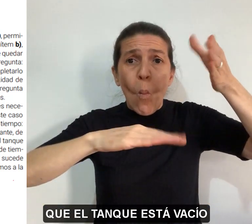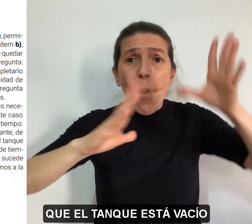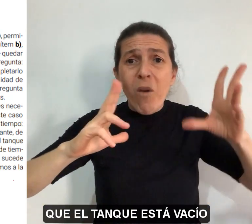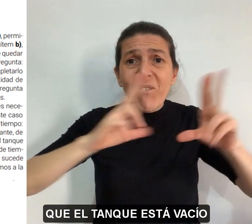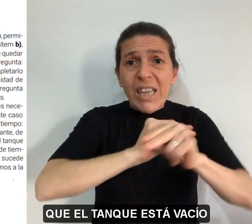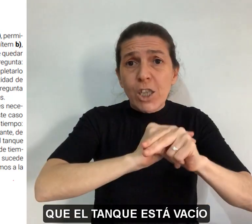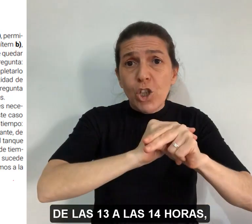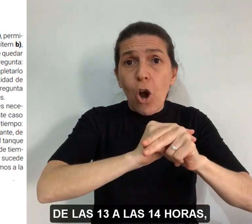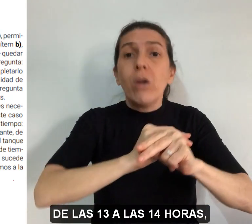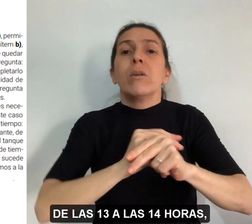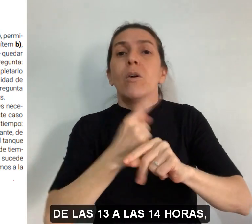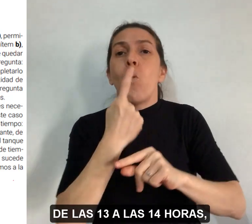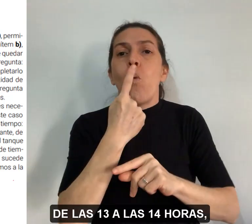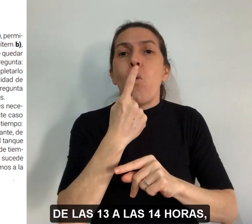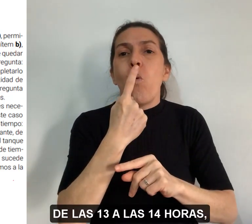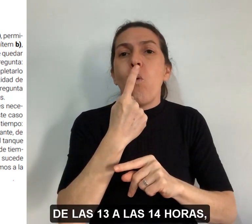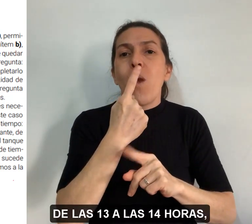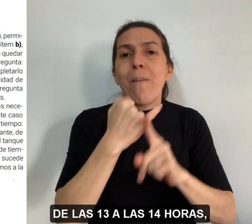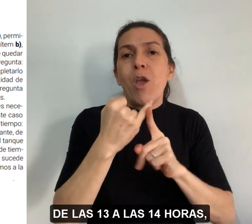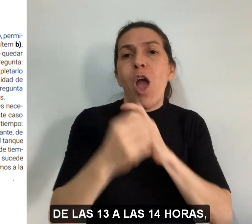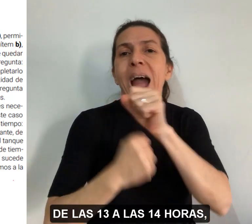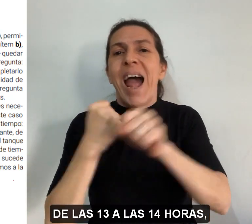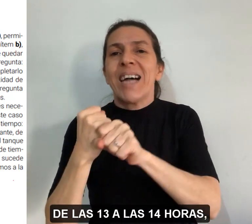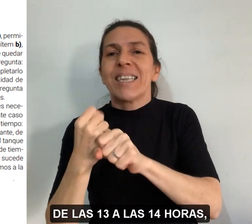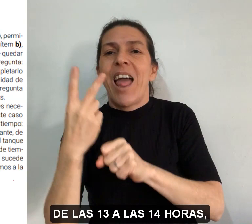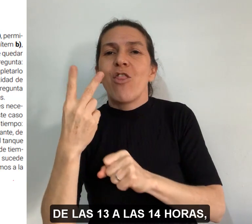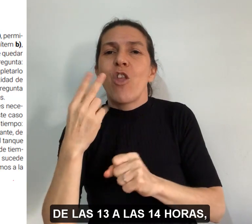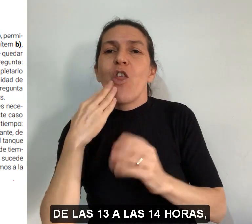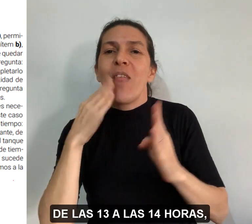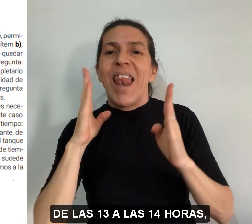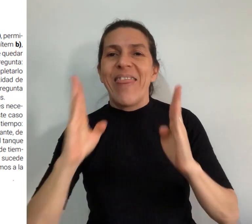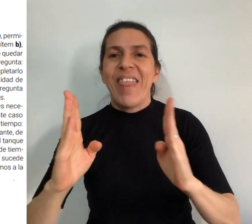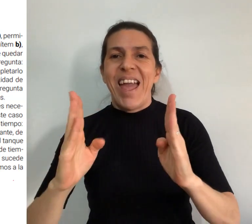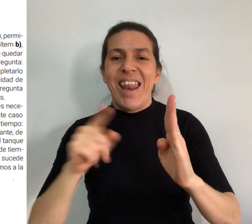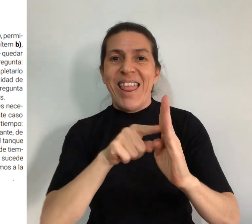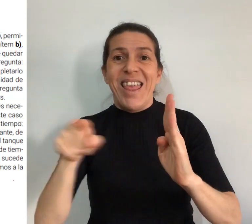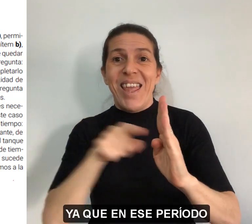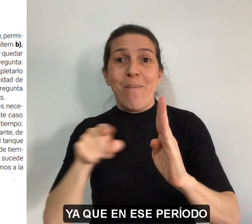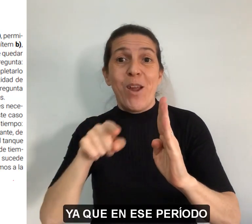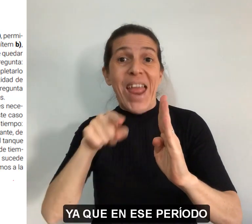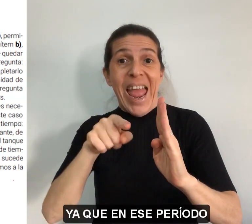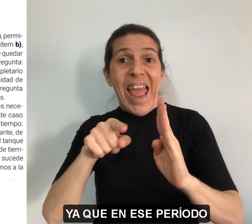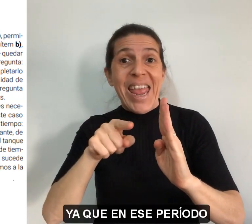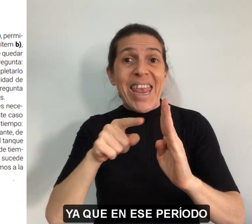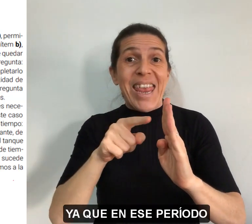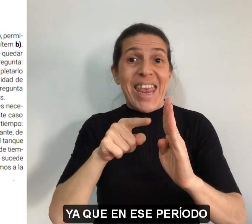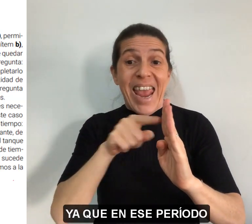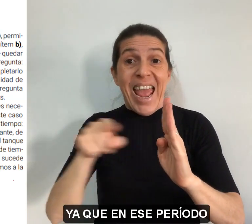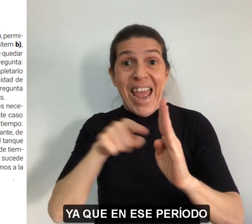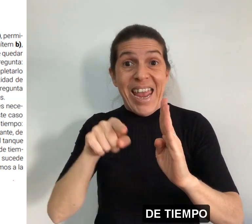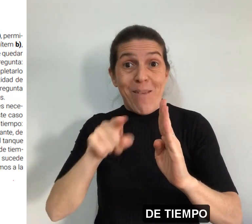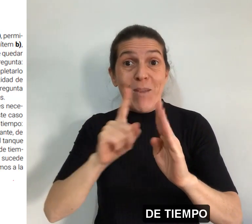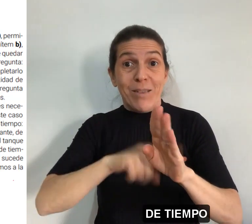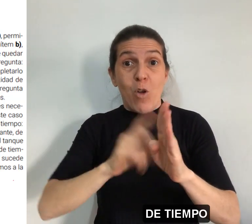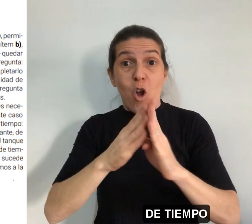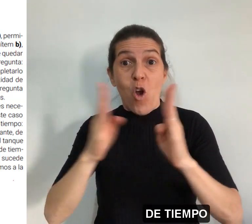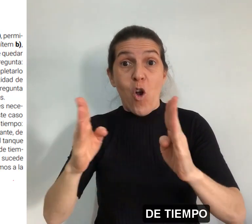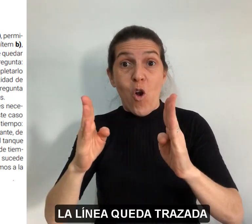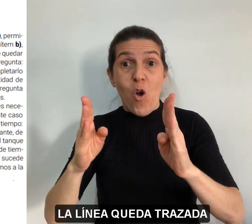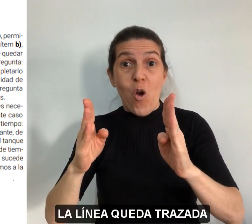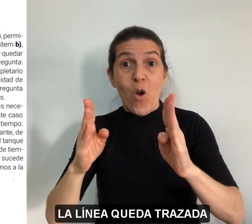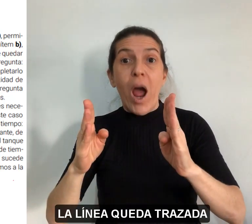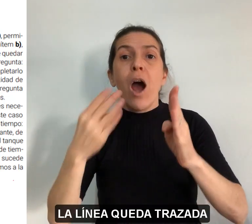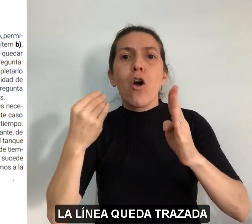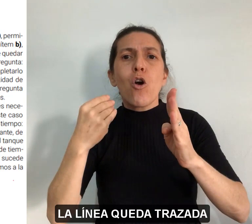vacío de las 13 a las 14 horas ya que en ese periodo de tiempo